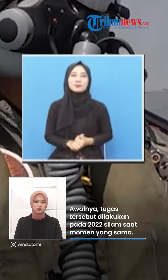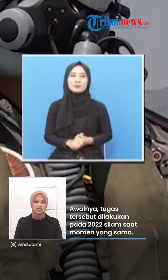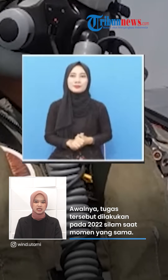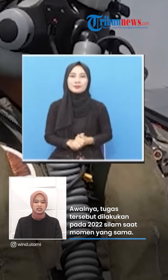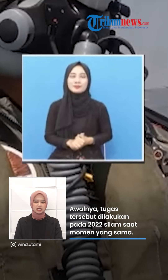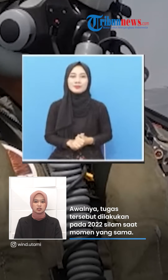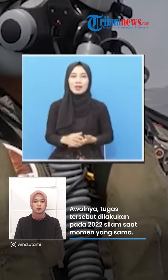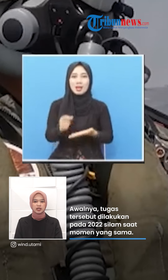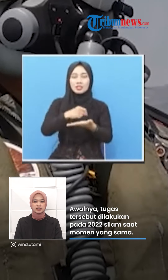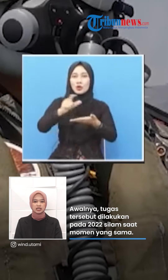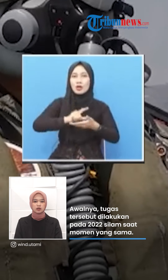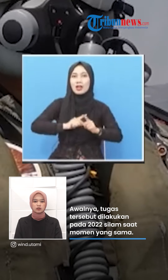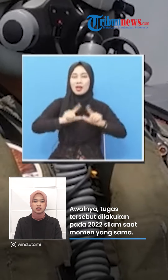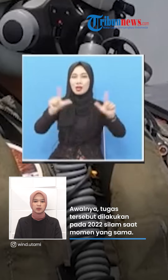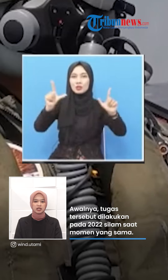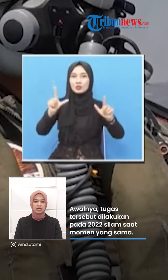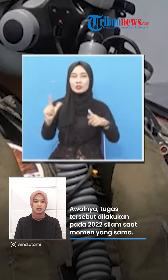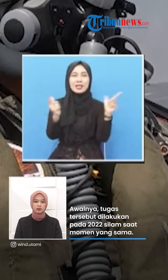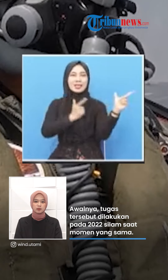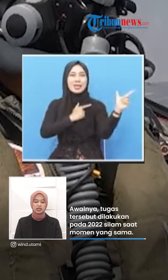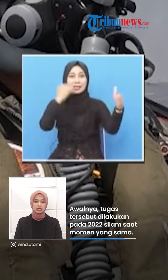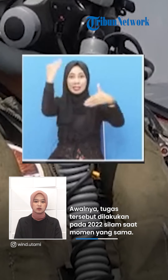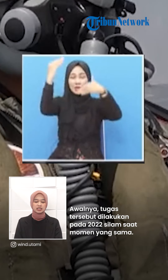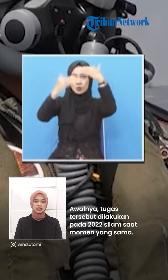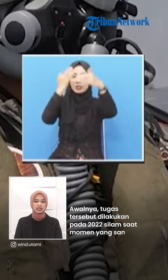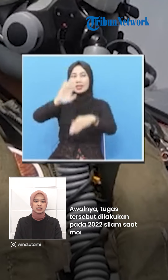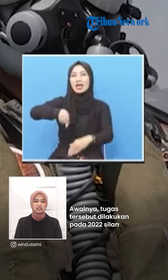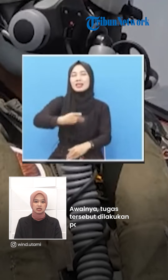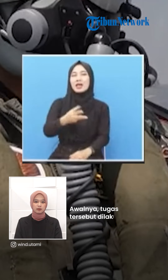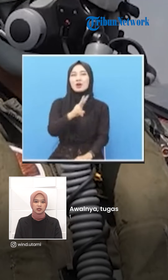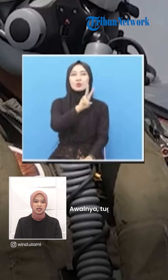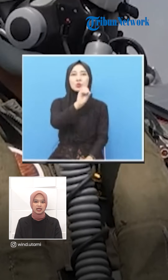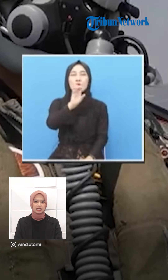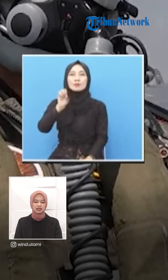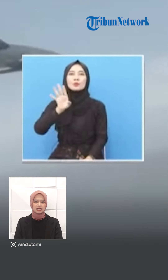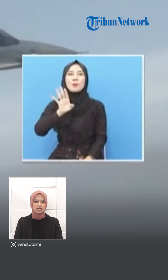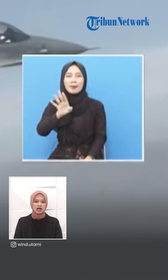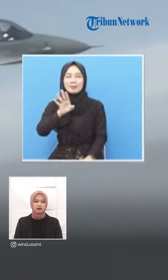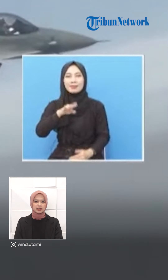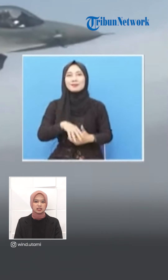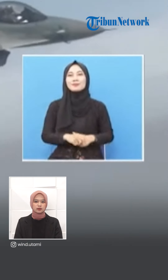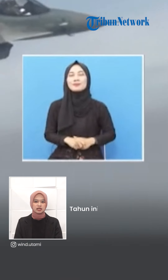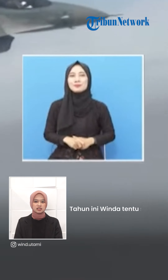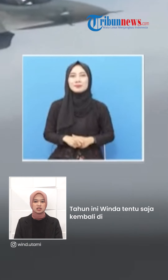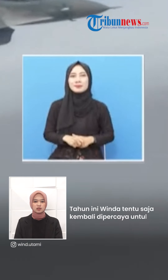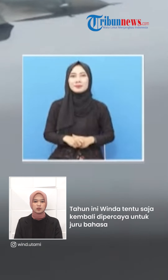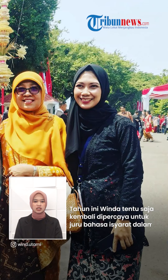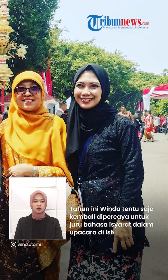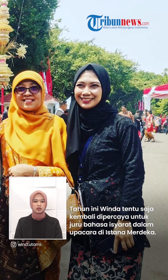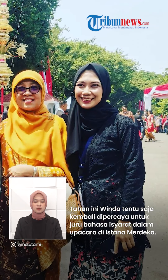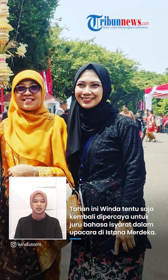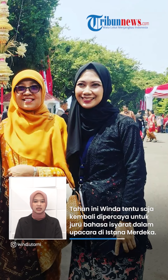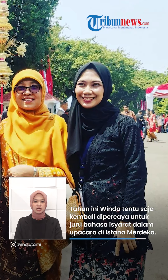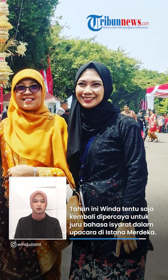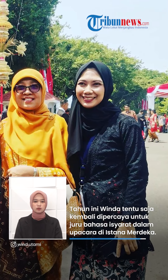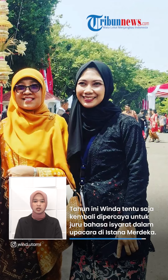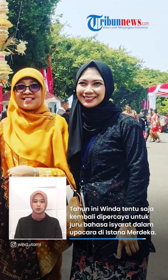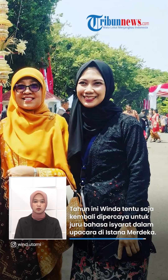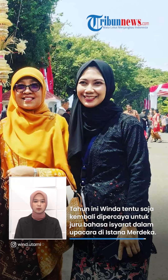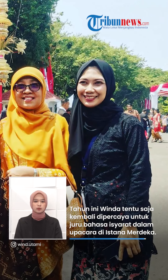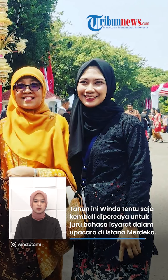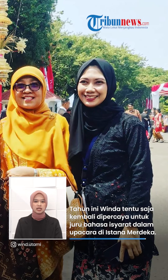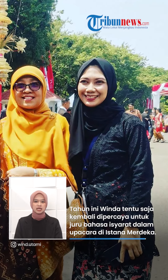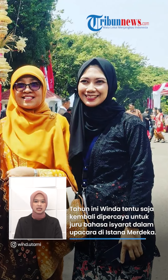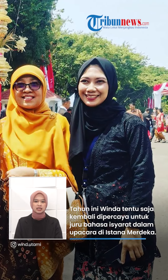menjadi juru bahasa isyarat upacara hut kemerdekaan Republik Indonesia di Stana Merdeka Awalnya tugas tersebut dilakukan pada tahun